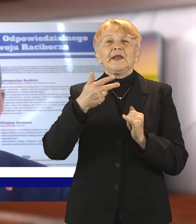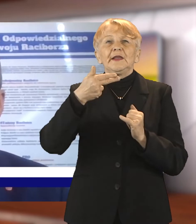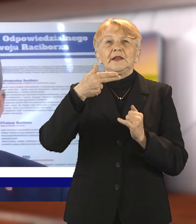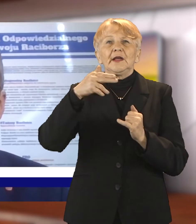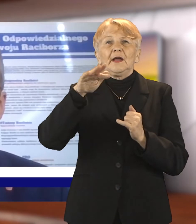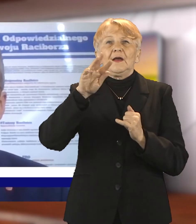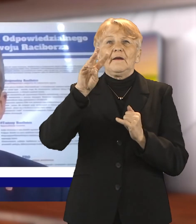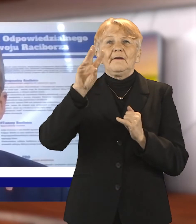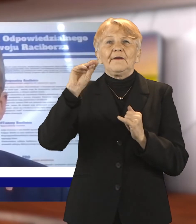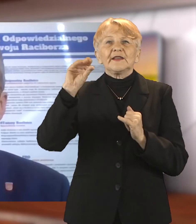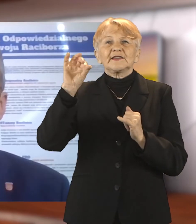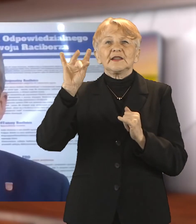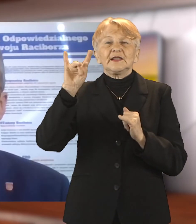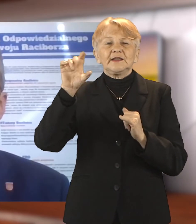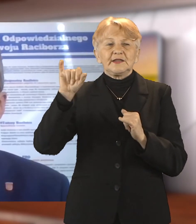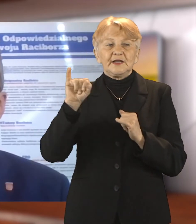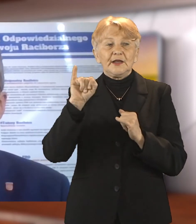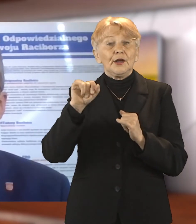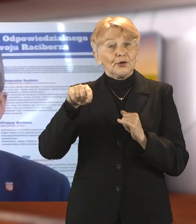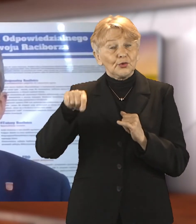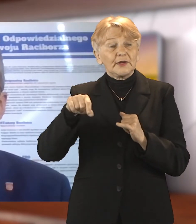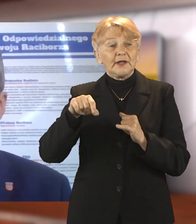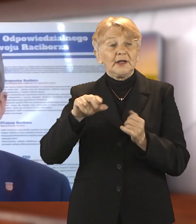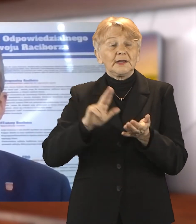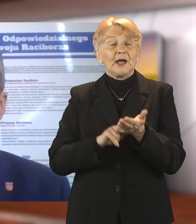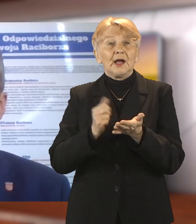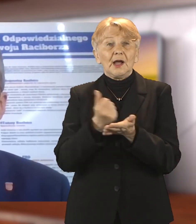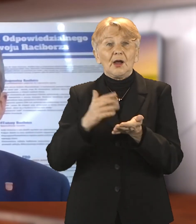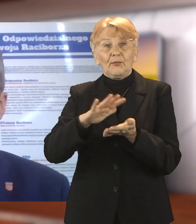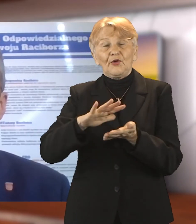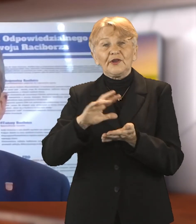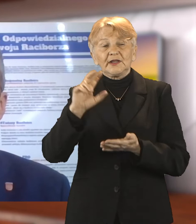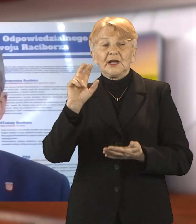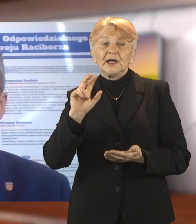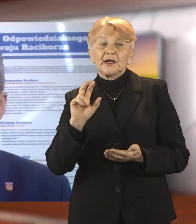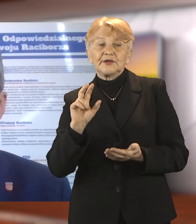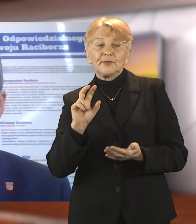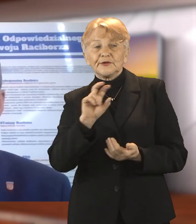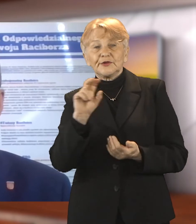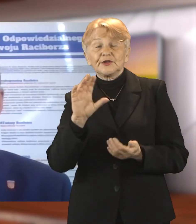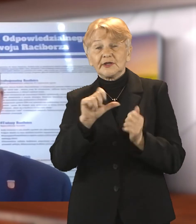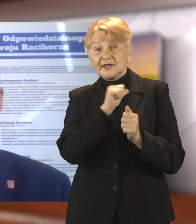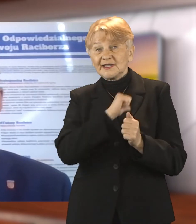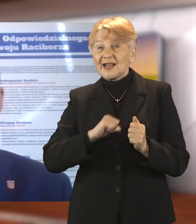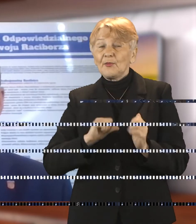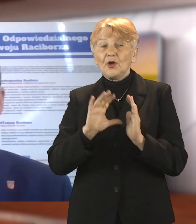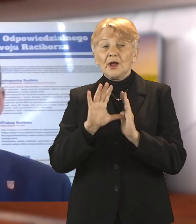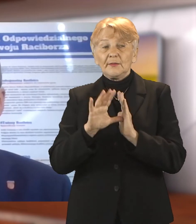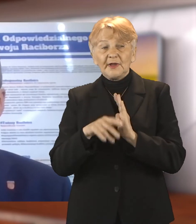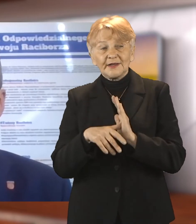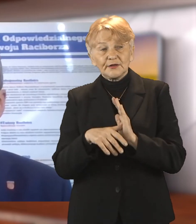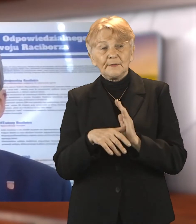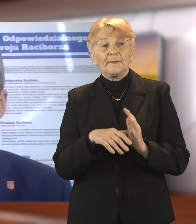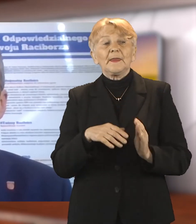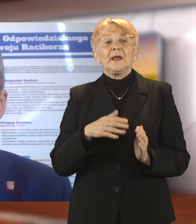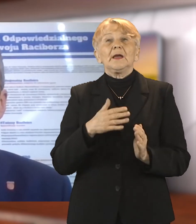gmin, jako jedno z nietaglicznych miast w województwie śląskim otrzymaliśmy środki z